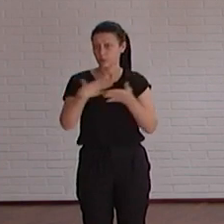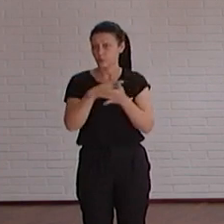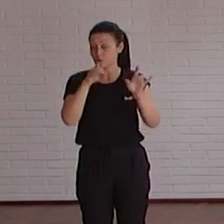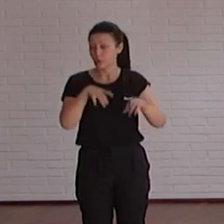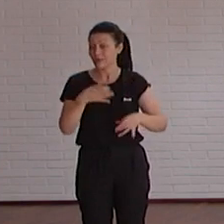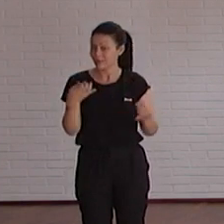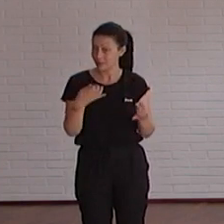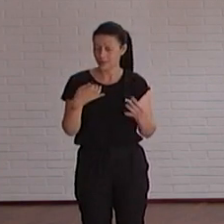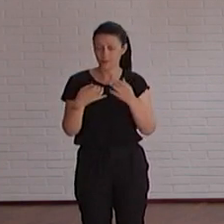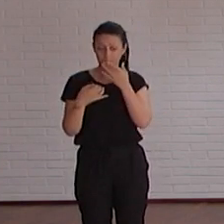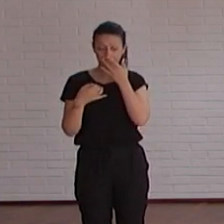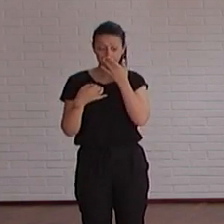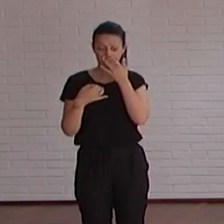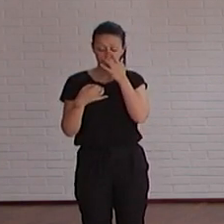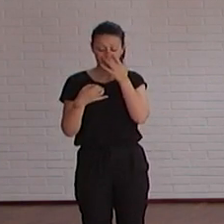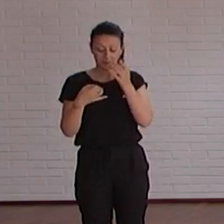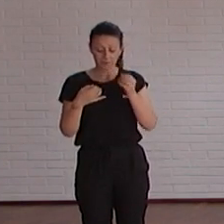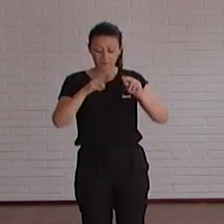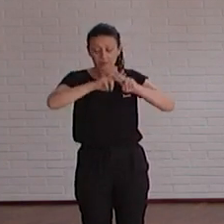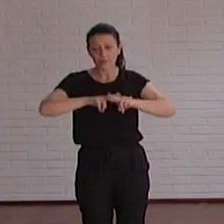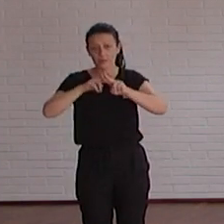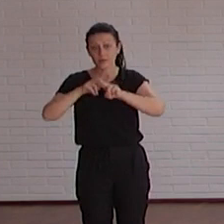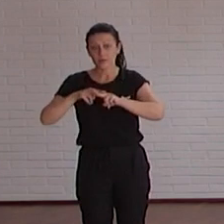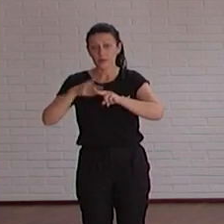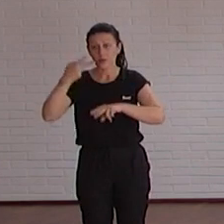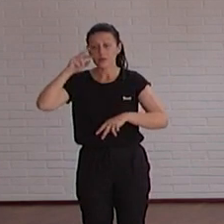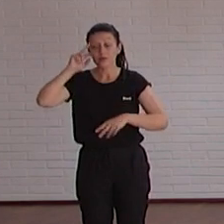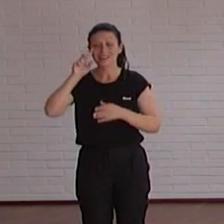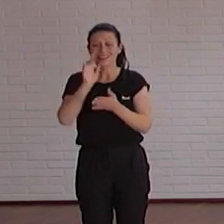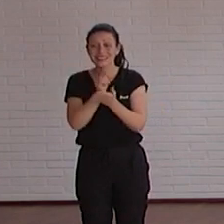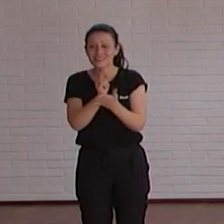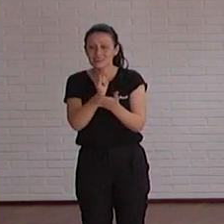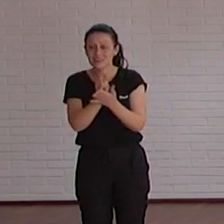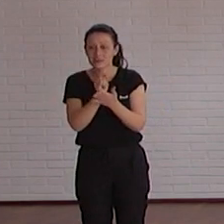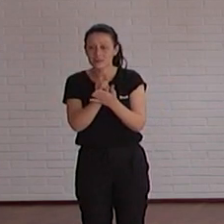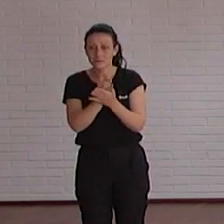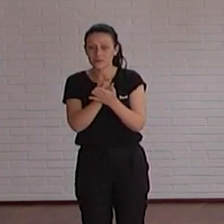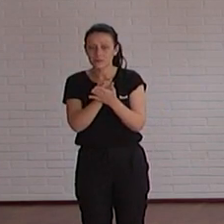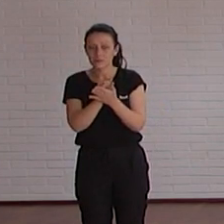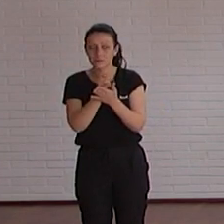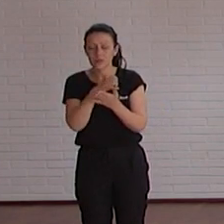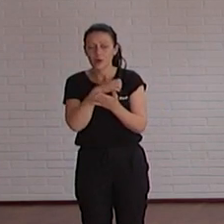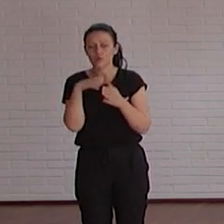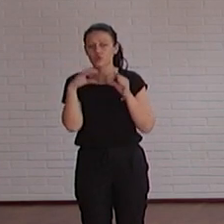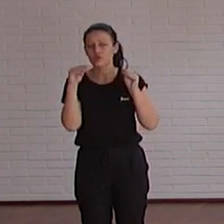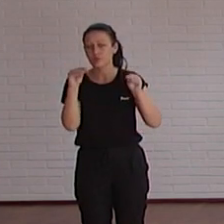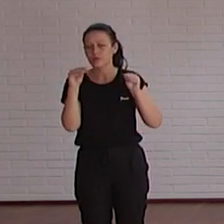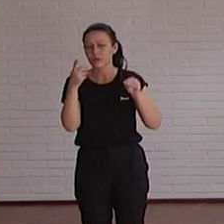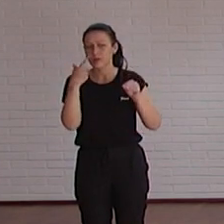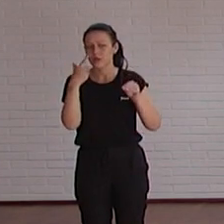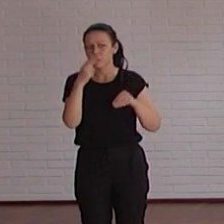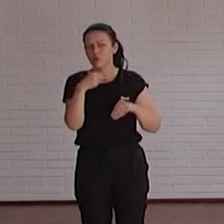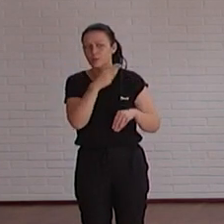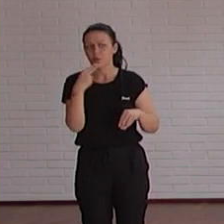valorarlas se ha puesto como experiencia piloto un poco de hacer una autoformación de ver tú qué